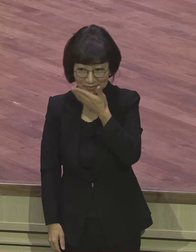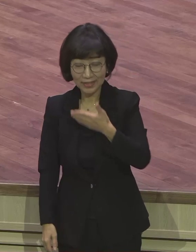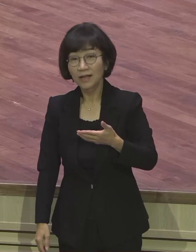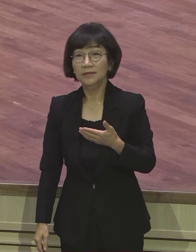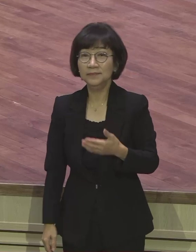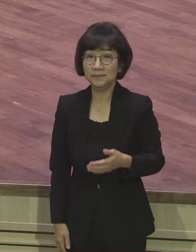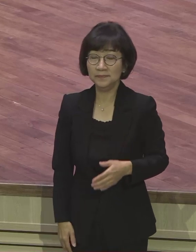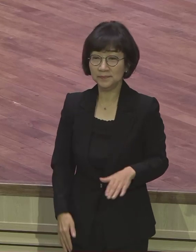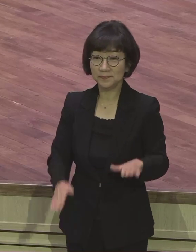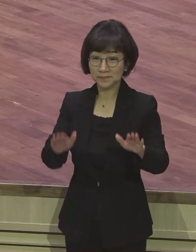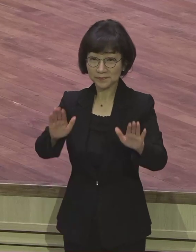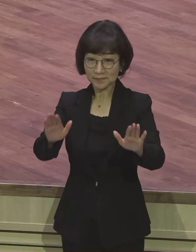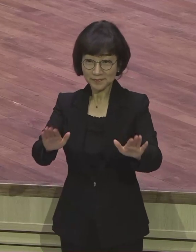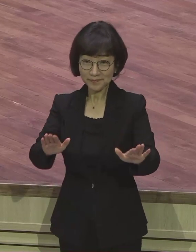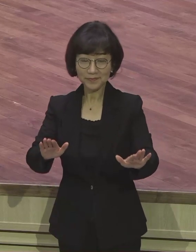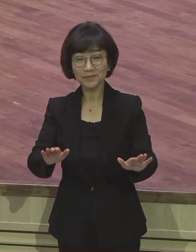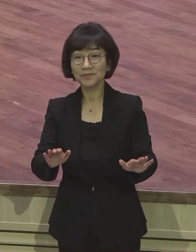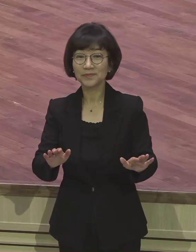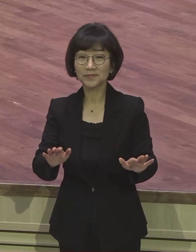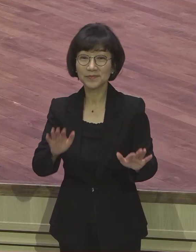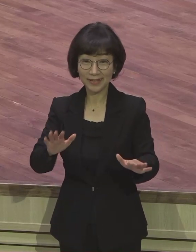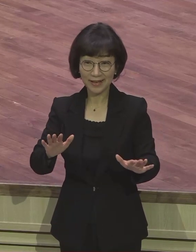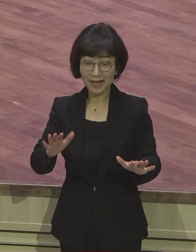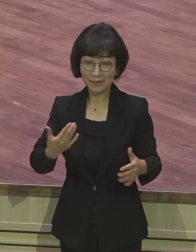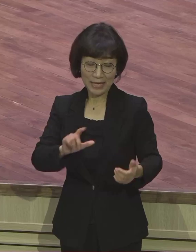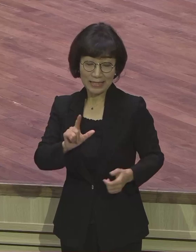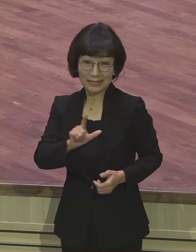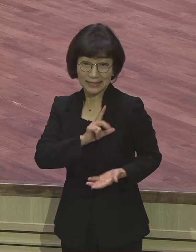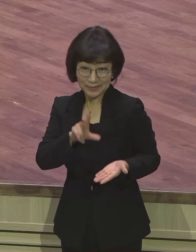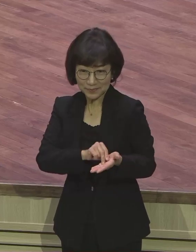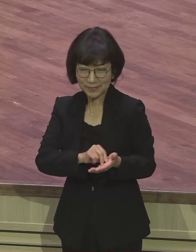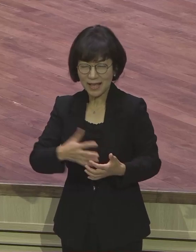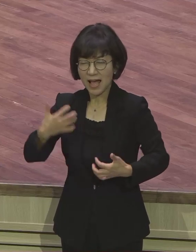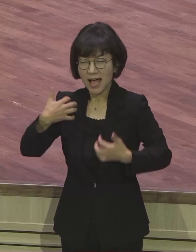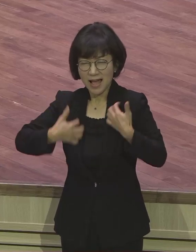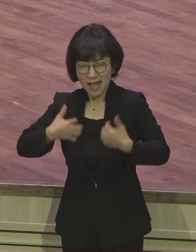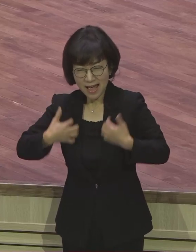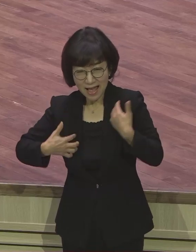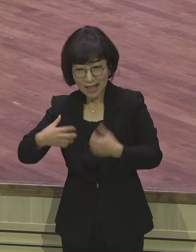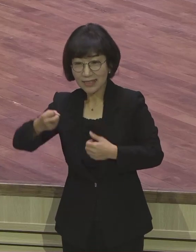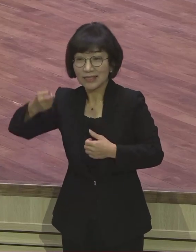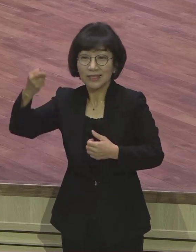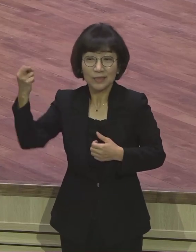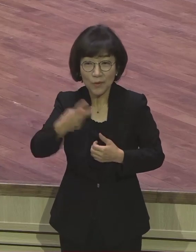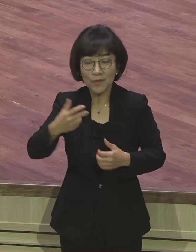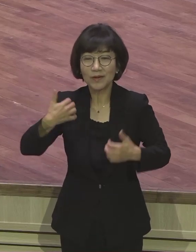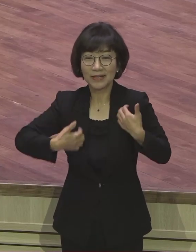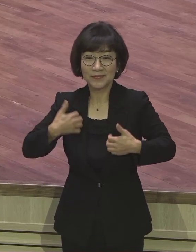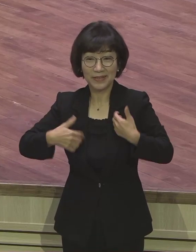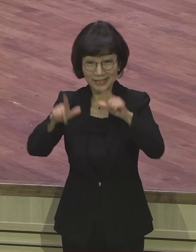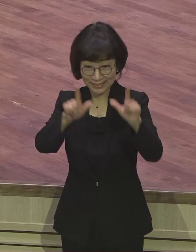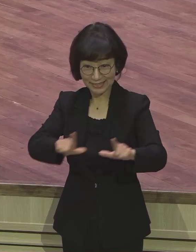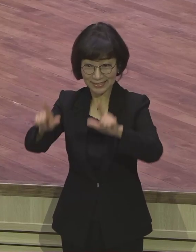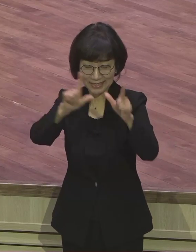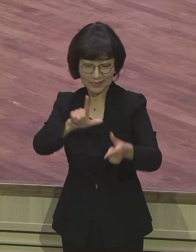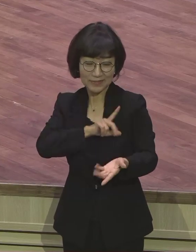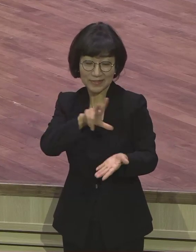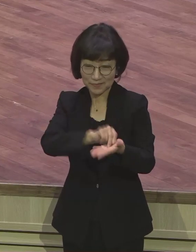이것을 말씀 가지고 기뻐하고 기뻐하는 삶이란 제모로 말씀을 드립니다. 어떤